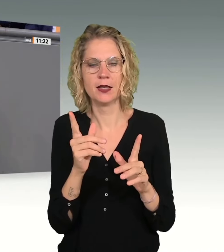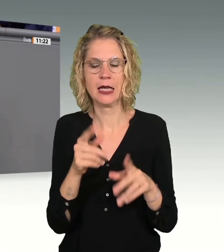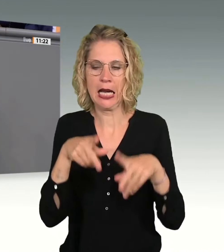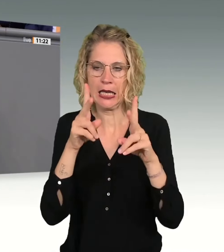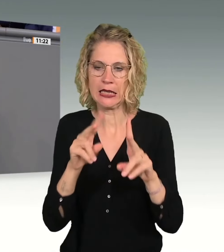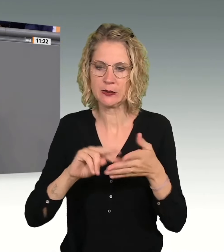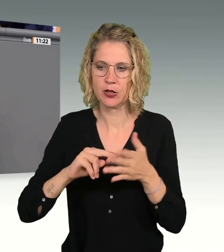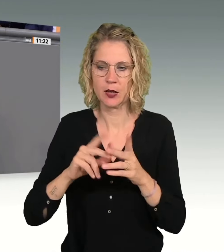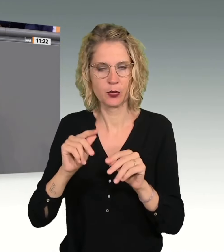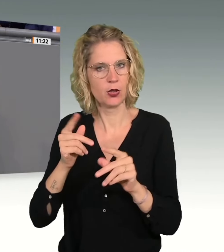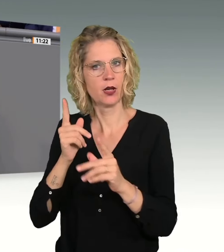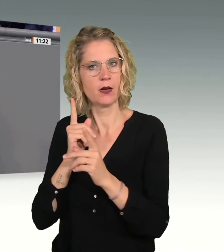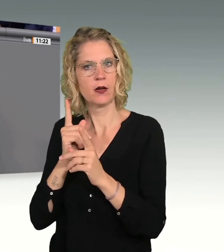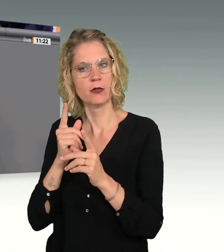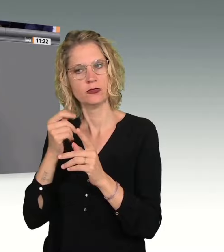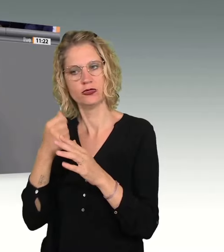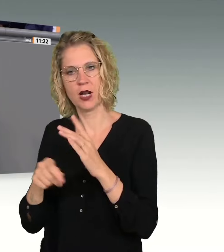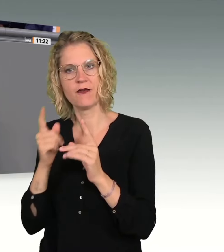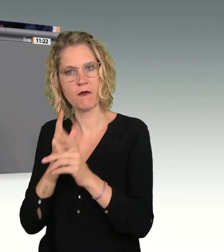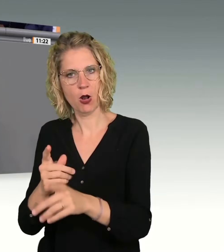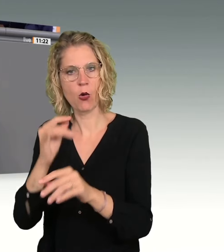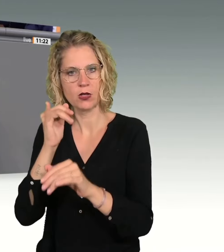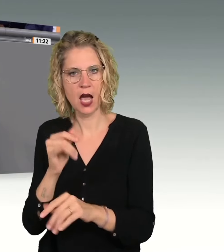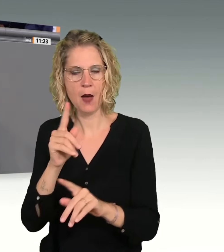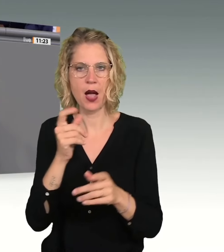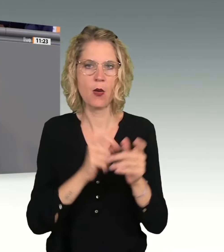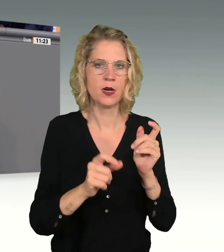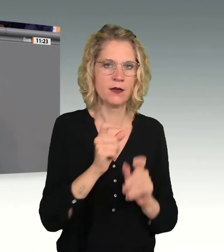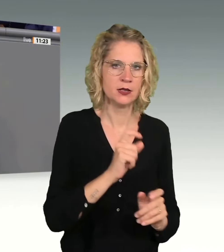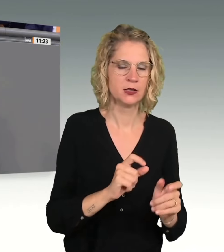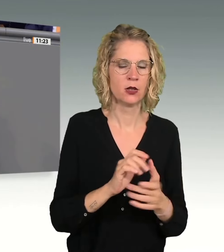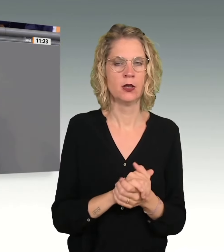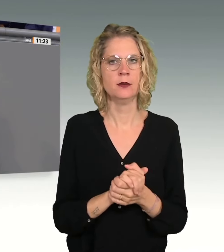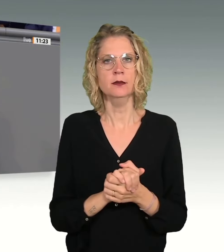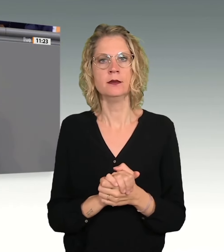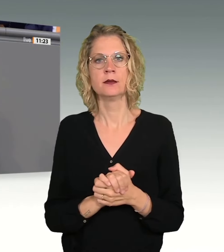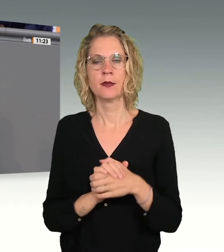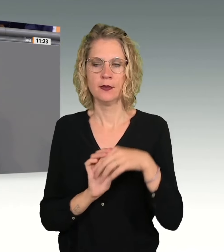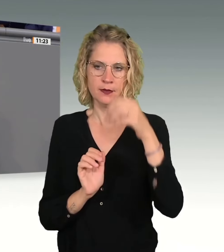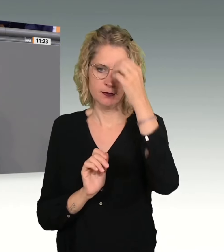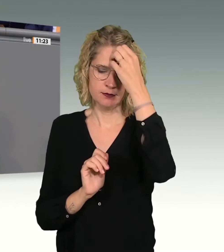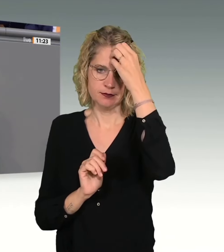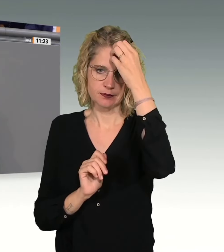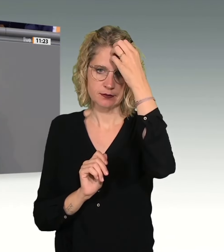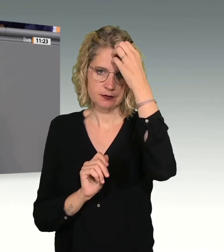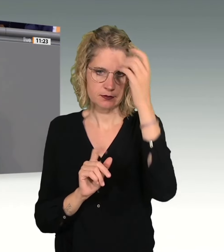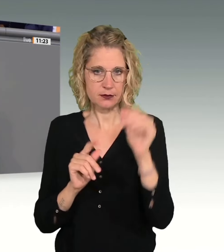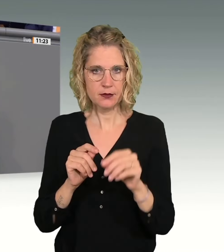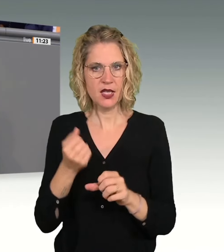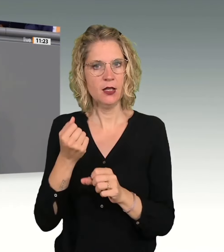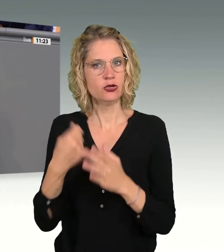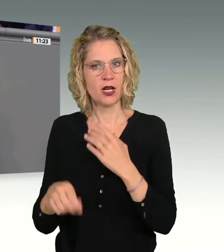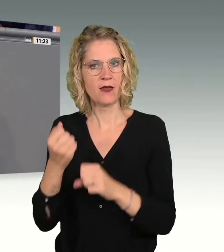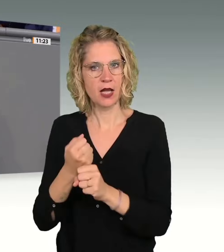auch wenn das teilweise anders gesehen wird. Es geht nicht nur darum, Straftaten zu bestrafen,